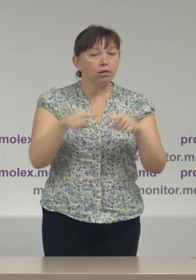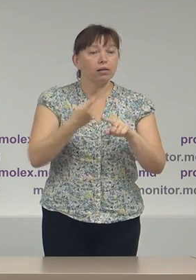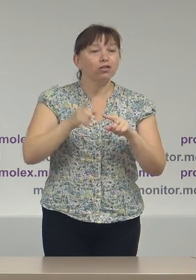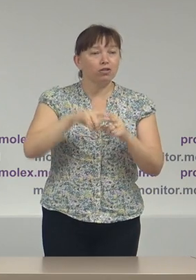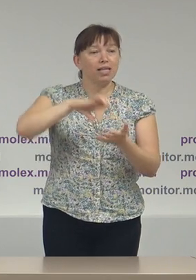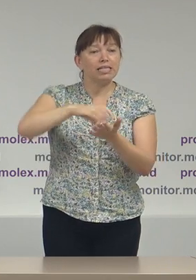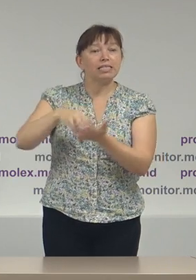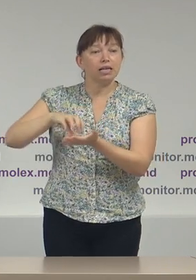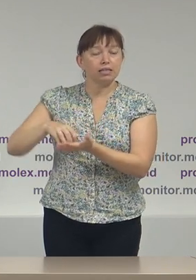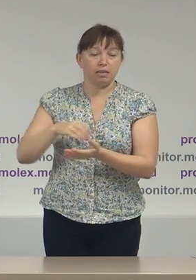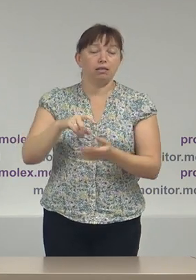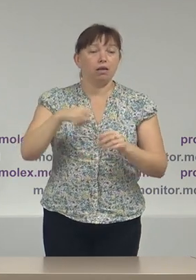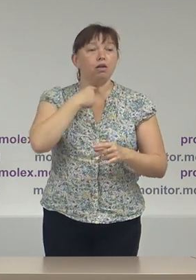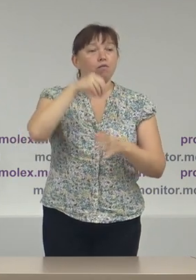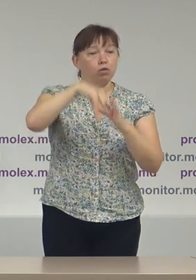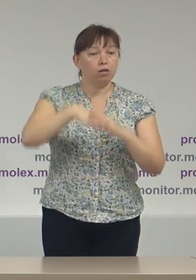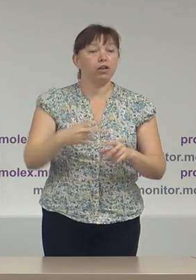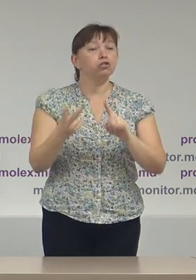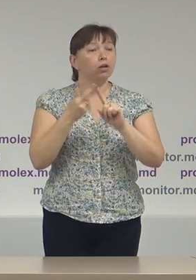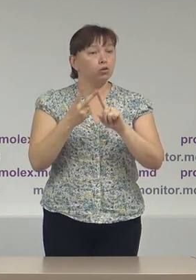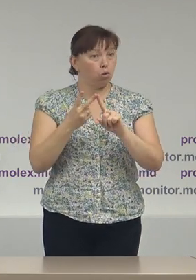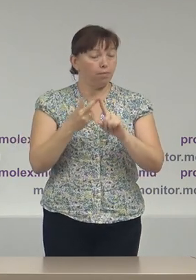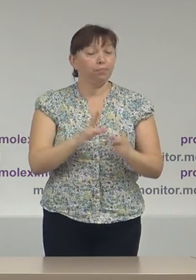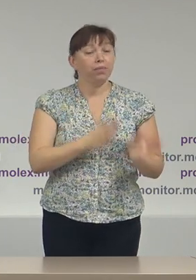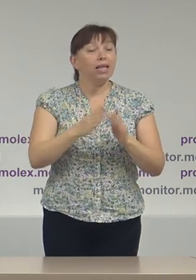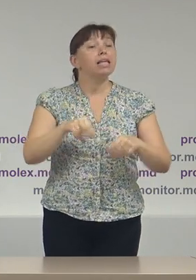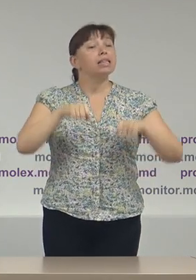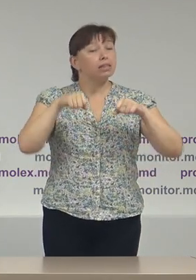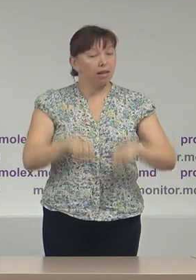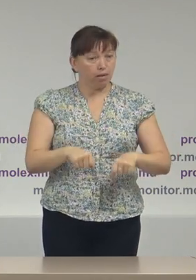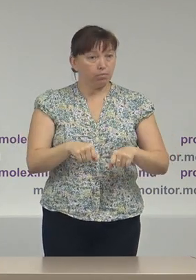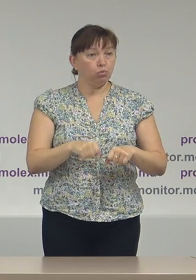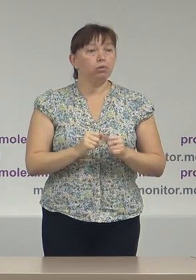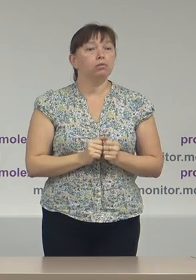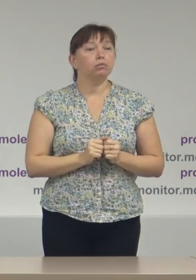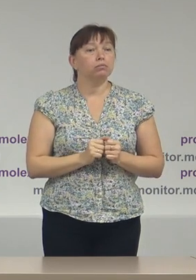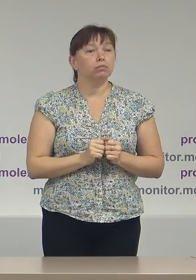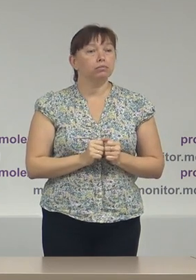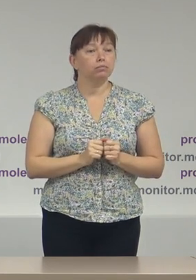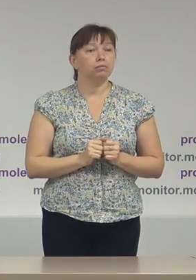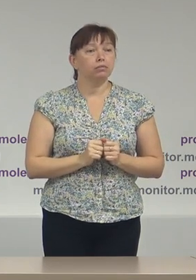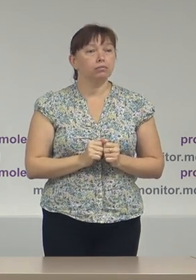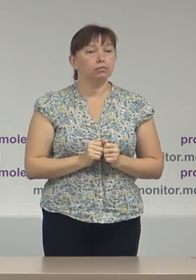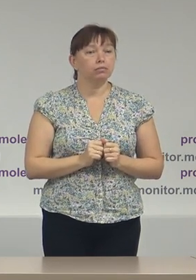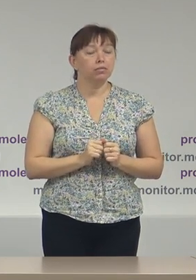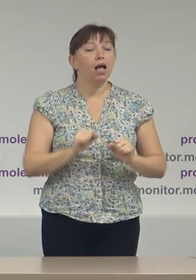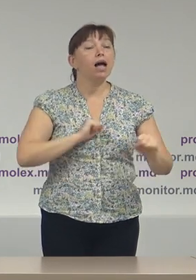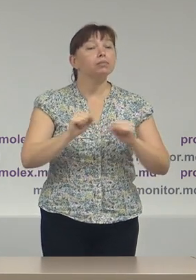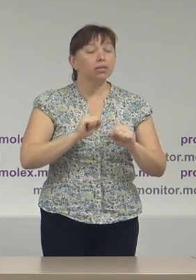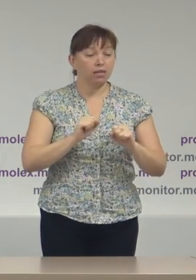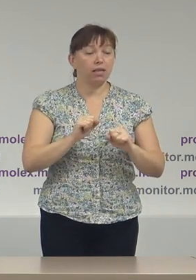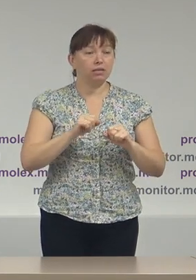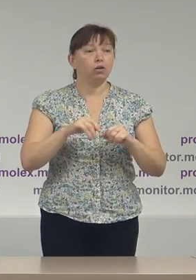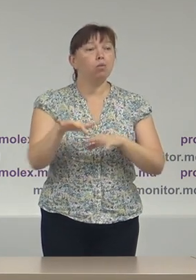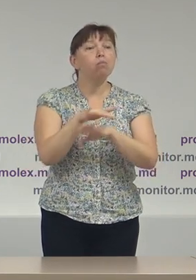votare. Și doi, dreptul, aici sublinez, dreptul administrațiilor